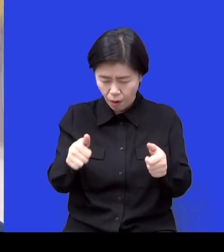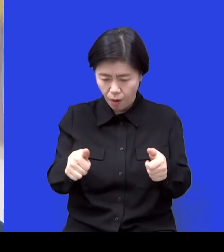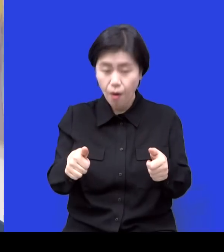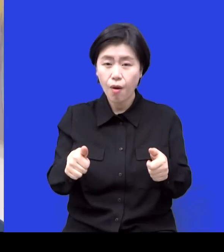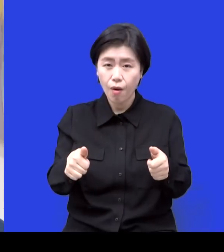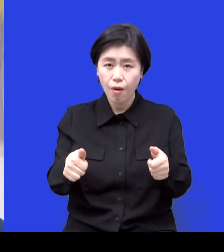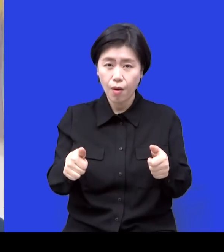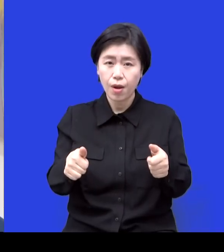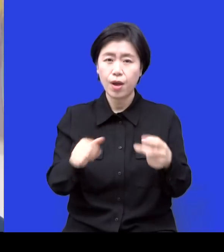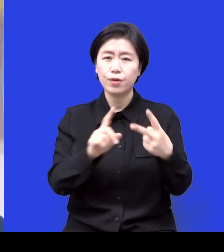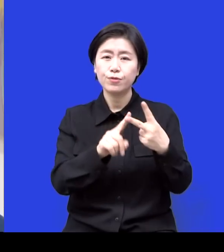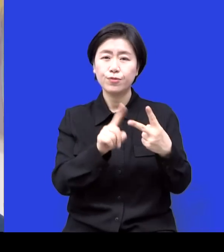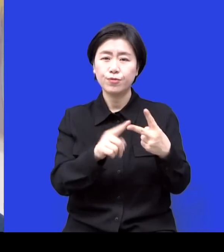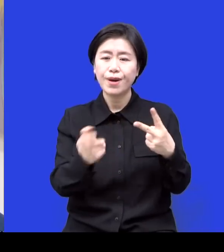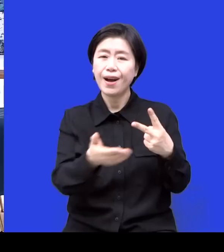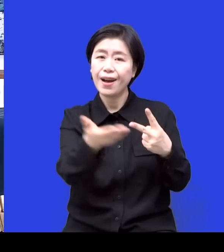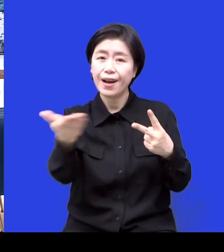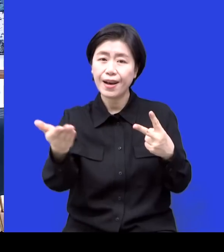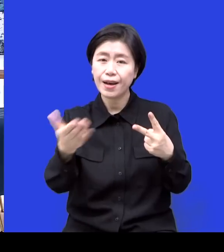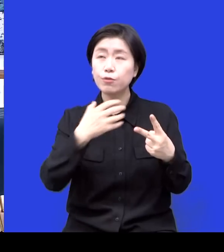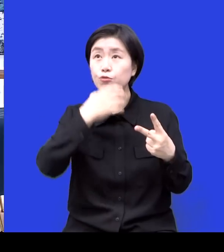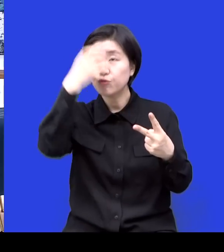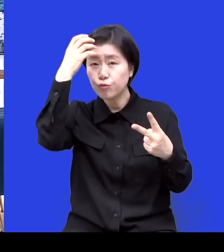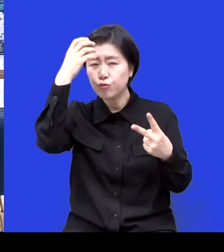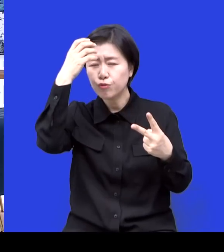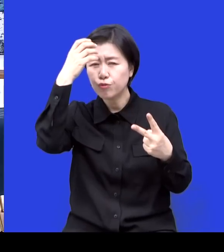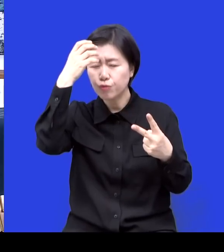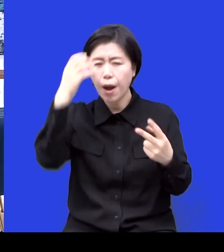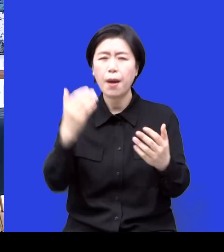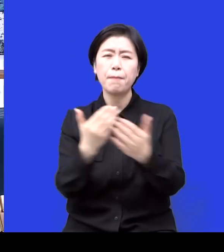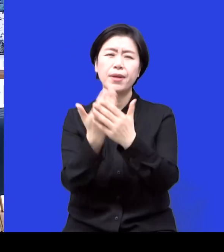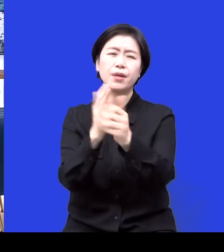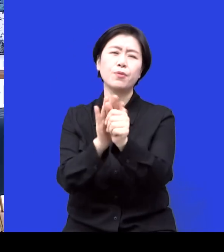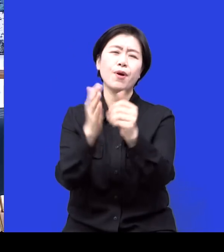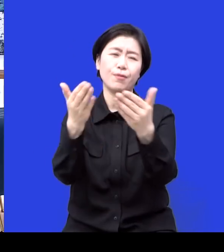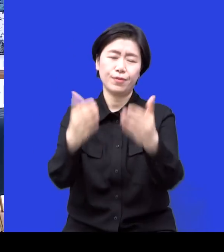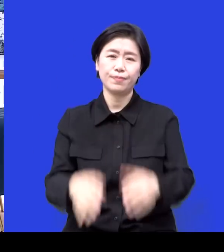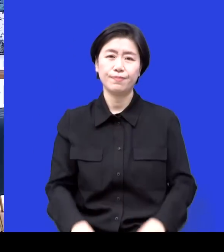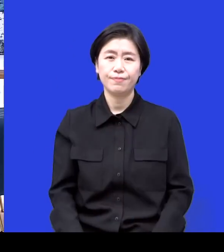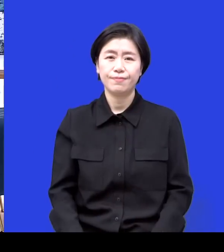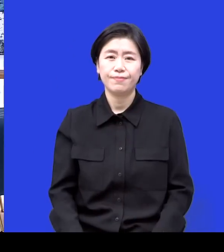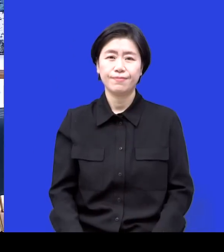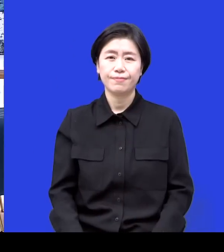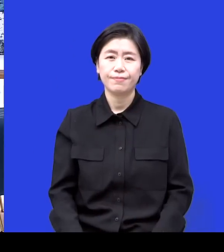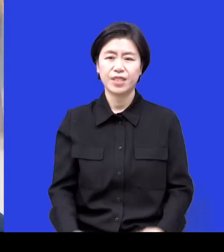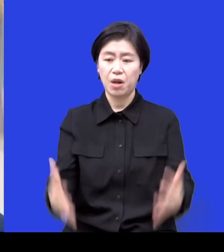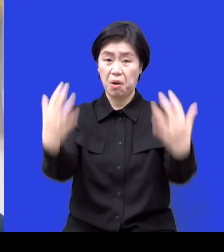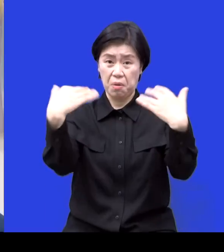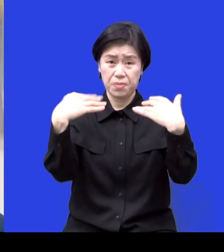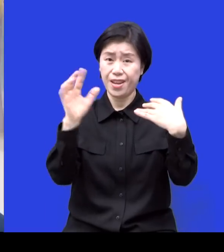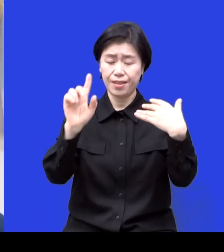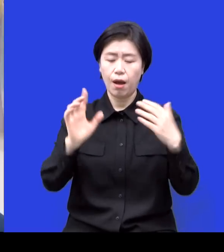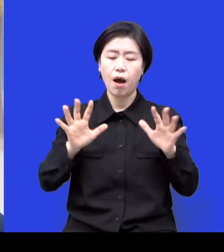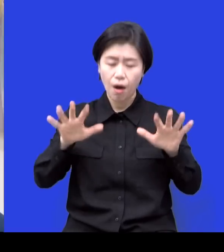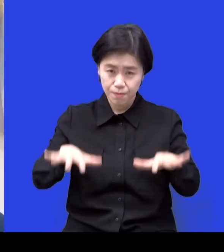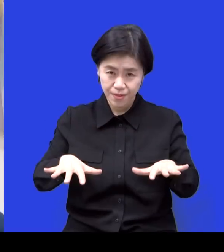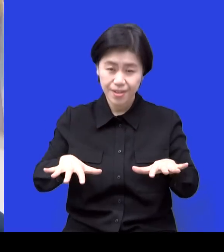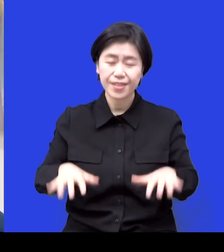시키자라는 이중적 의미가 있는데. 엎드려! 이런 것도 있어요. 저희가 엎드리는 거죠. 아이들을 위해서. 그래서 이